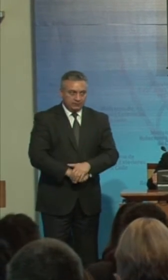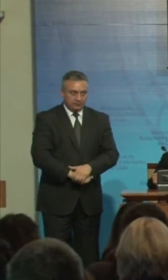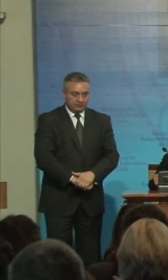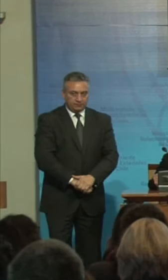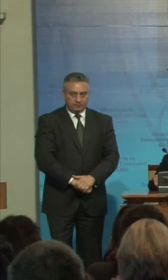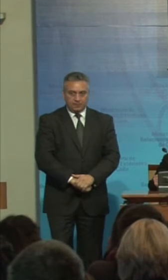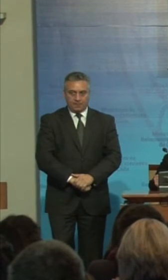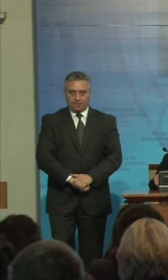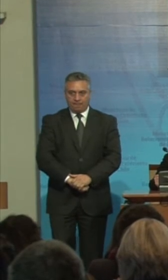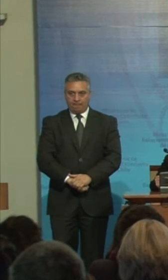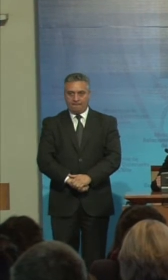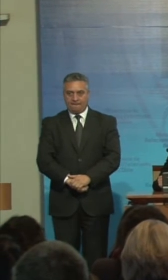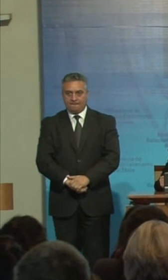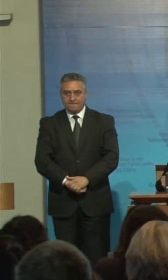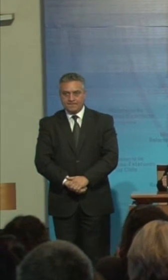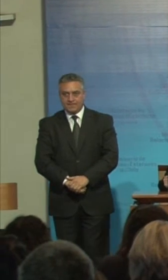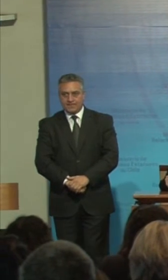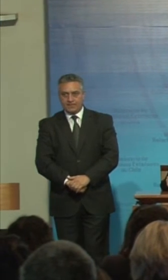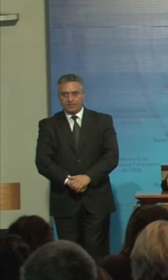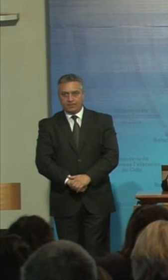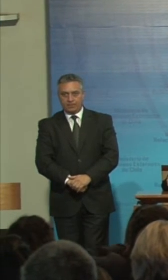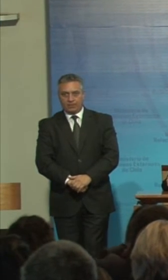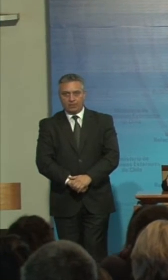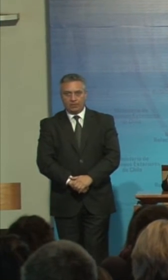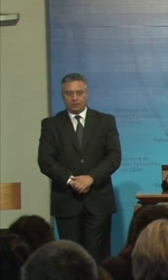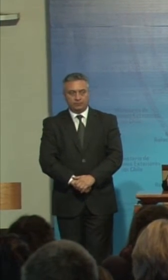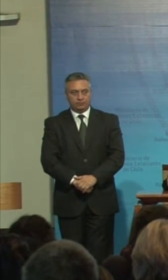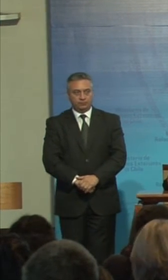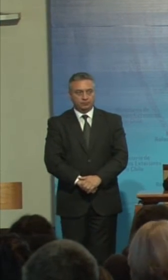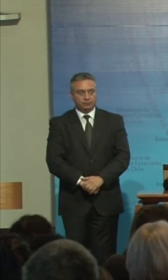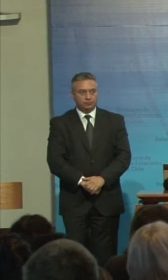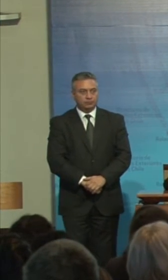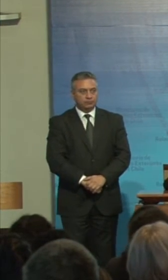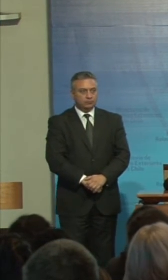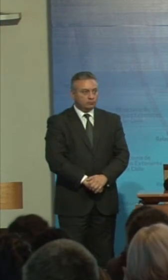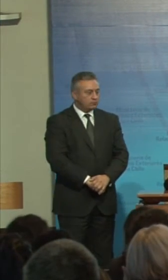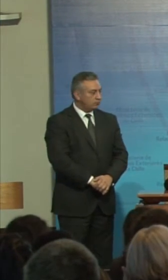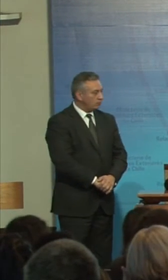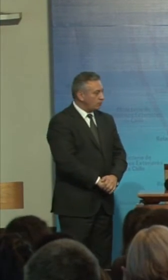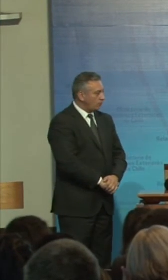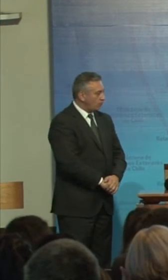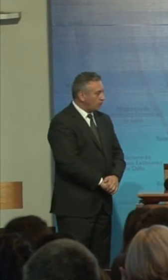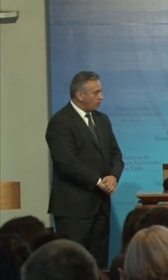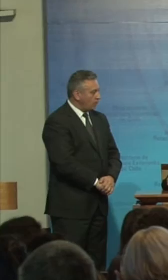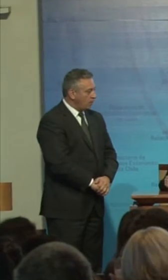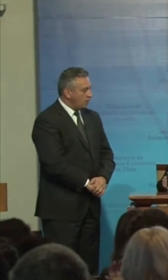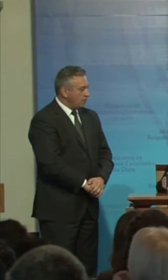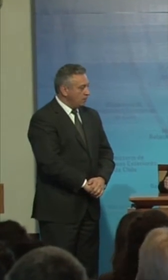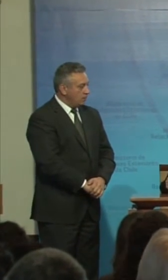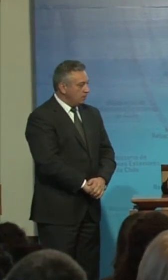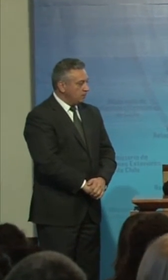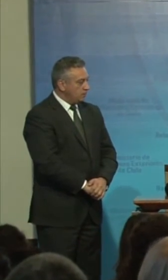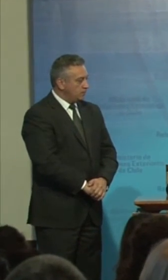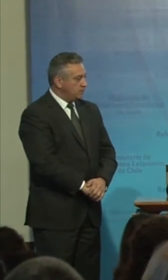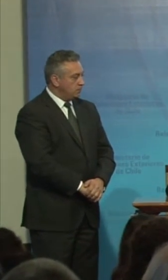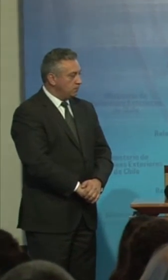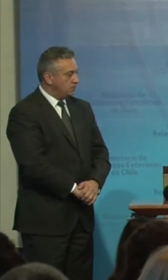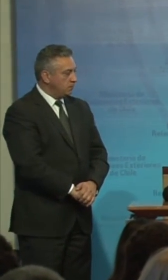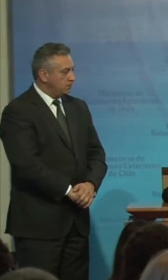Aplausos Aplausos Aplausos Aplausos Aplausos Aplausos Aplausos